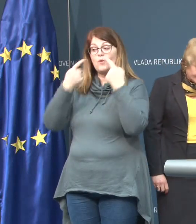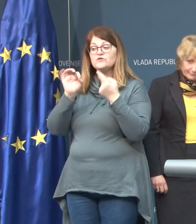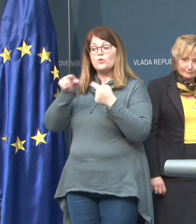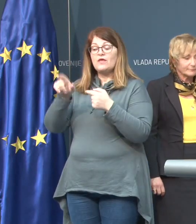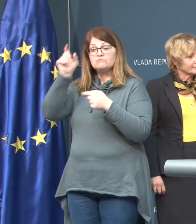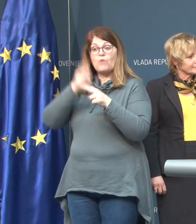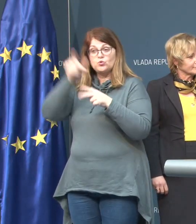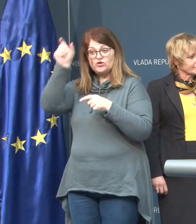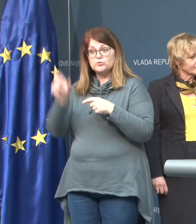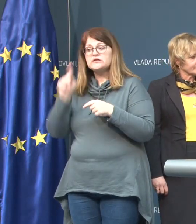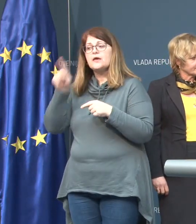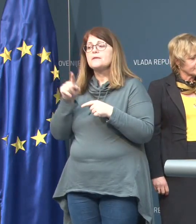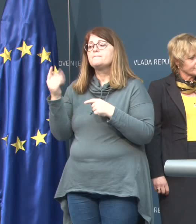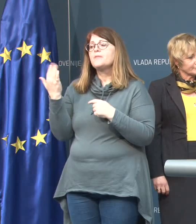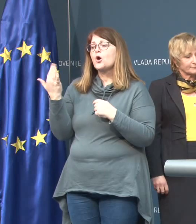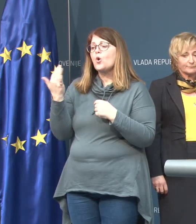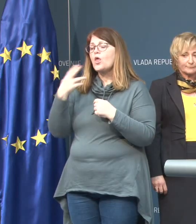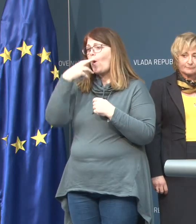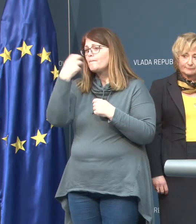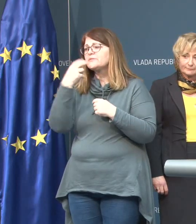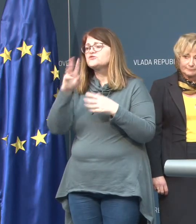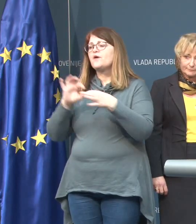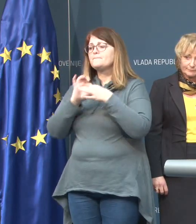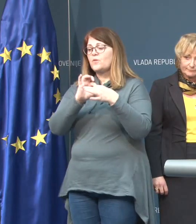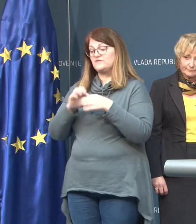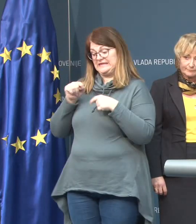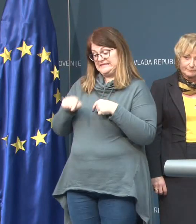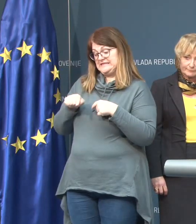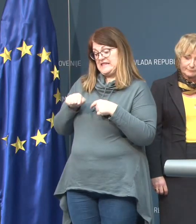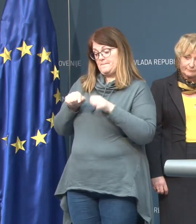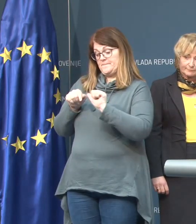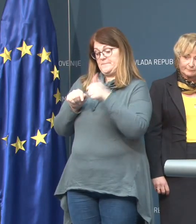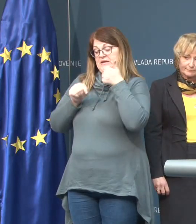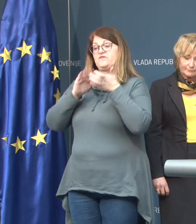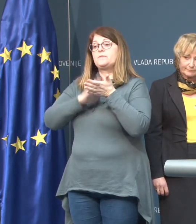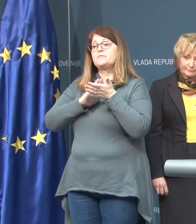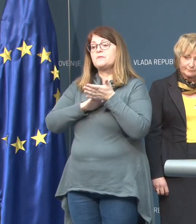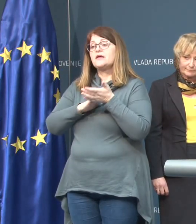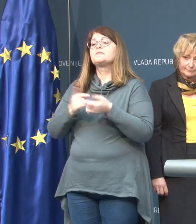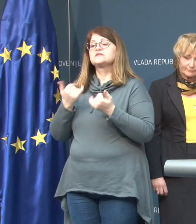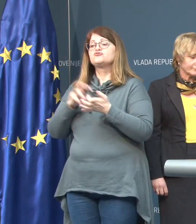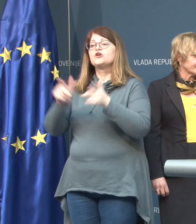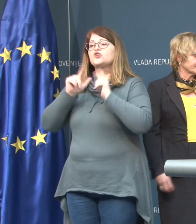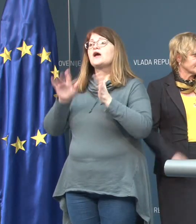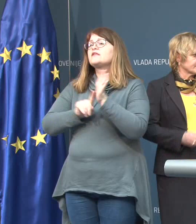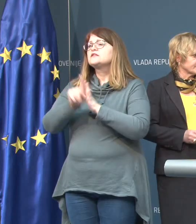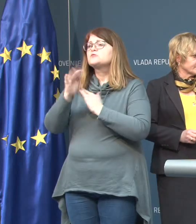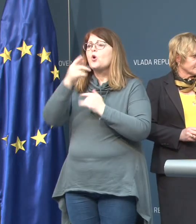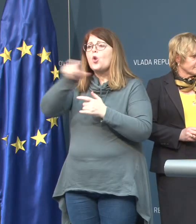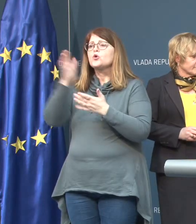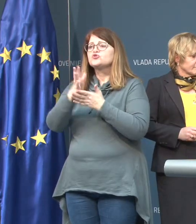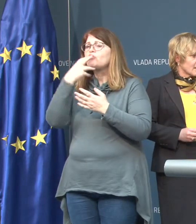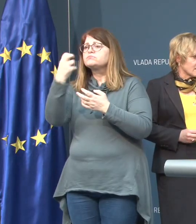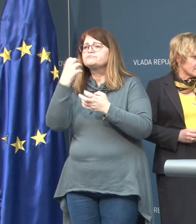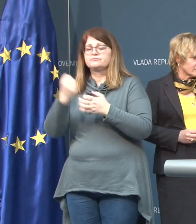sebi in pa še koliko brži so v povezavi s tem prvim čakate na rezultate, že no ma še niso,